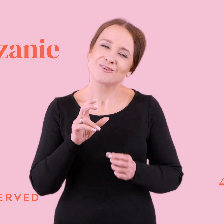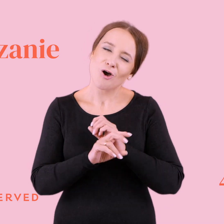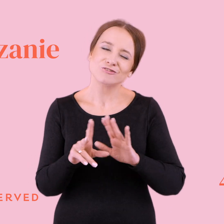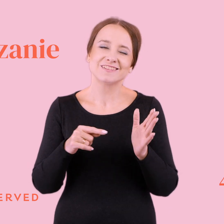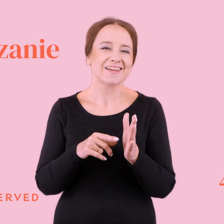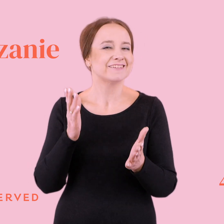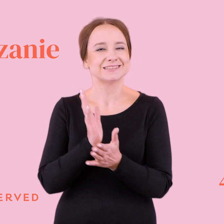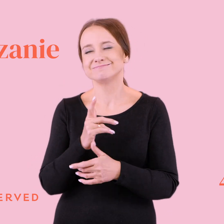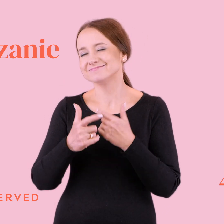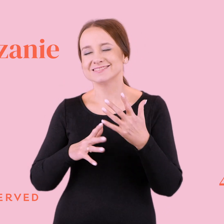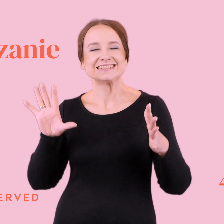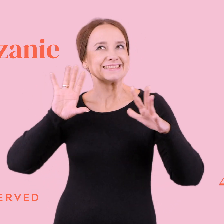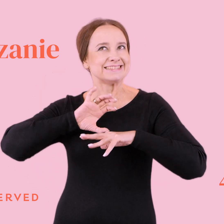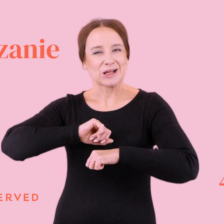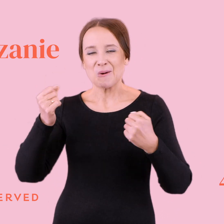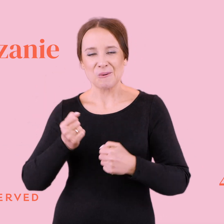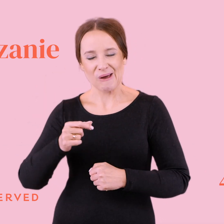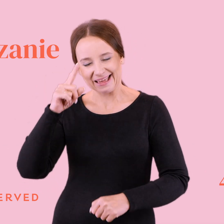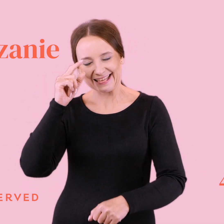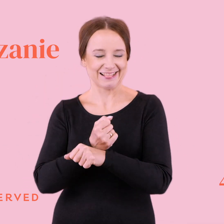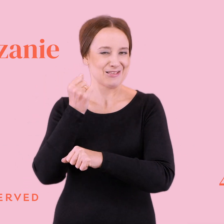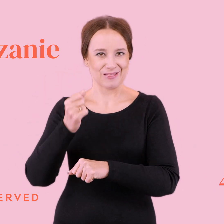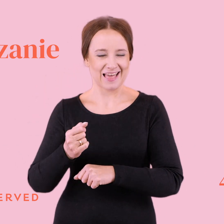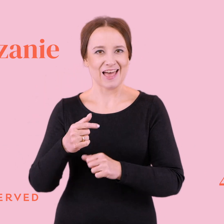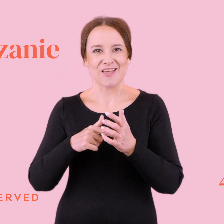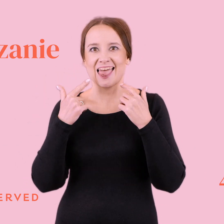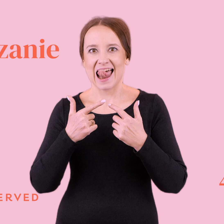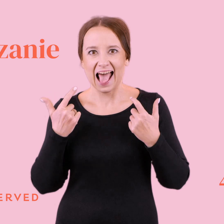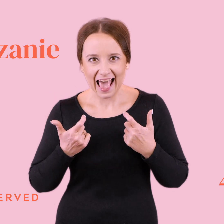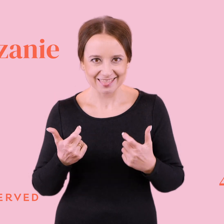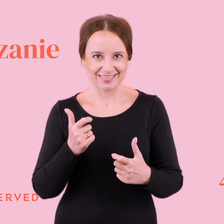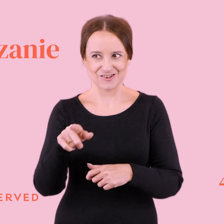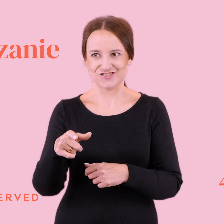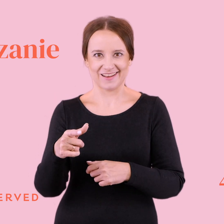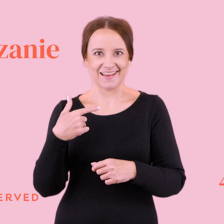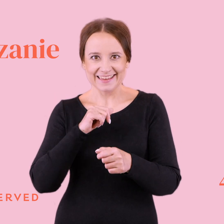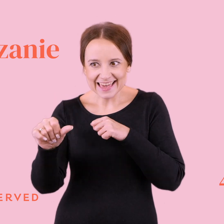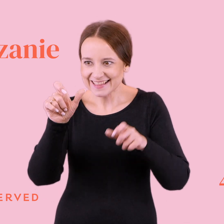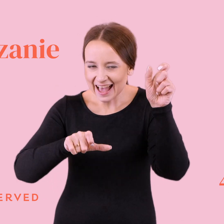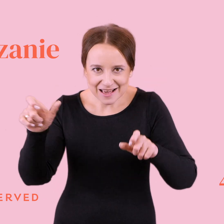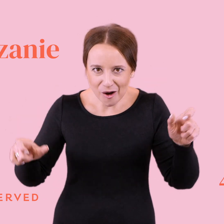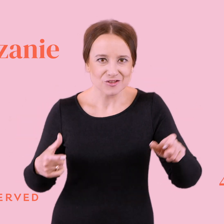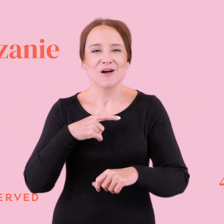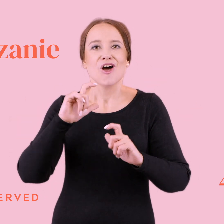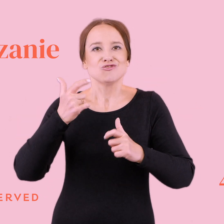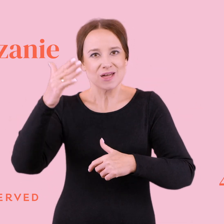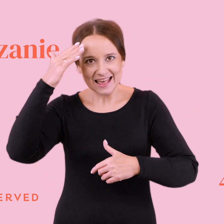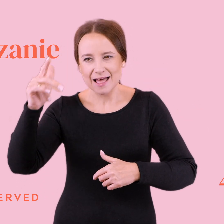najwytrwalsze idiotki świata, w sensie to są jakieś legendy, że takie osoby istnieją, bo wszystkie inne, jakie znamy, po prostu odpisują w dwie sekundy po tym, jak ktoś